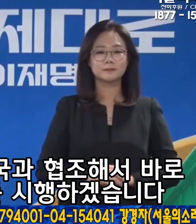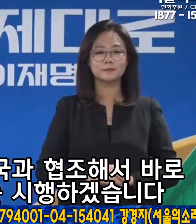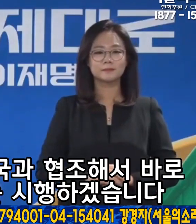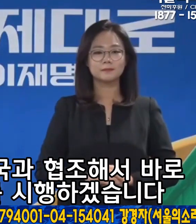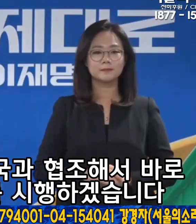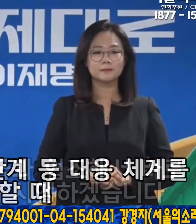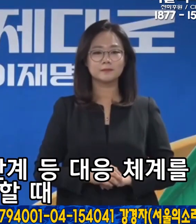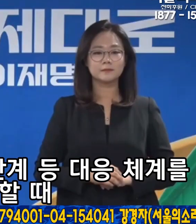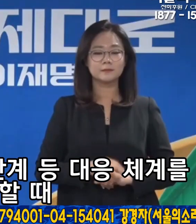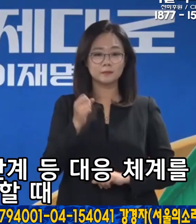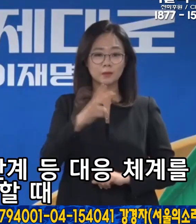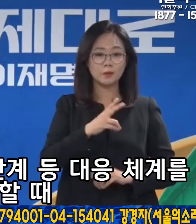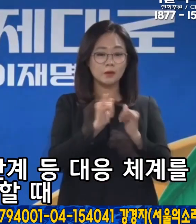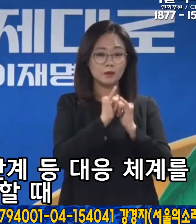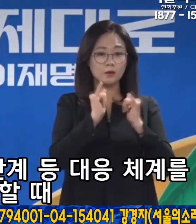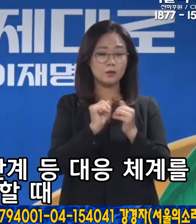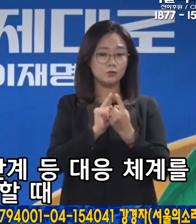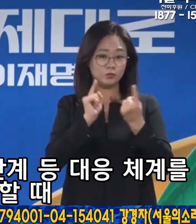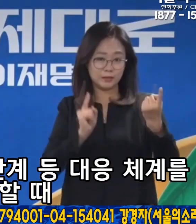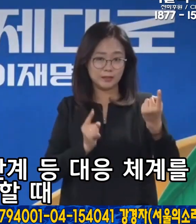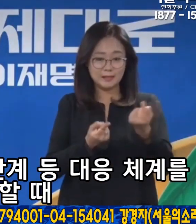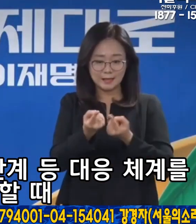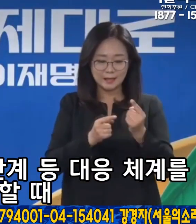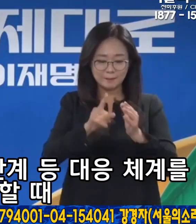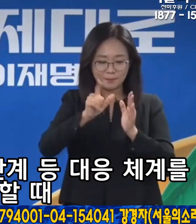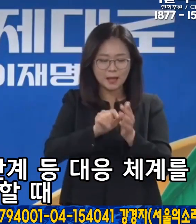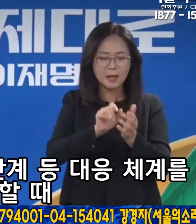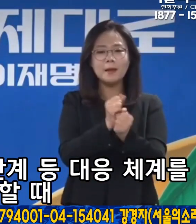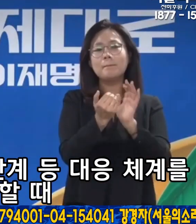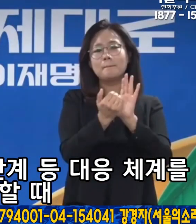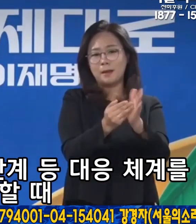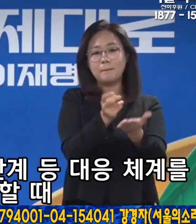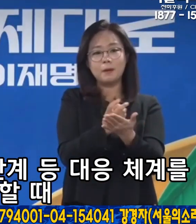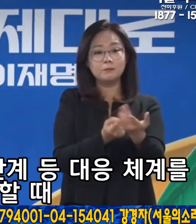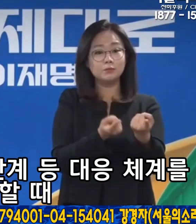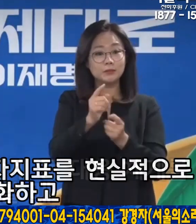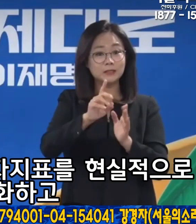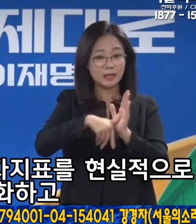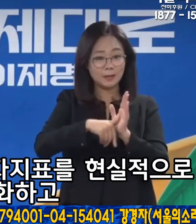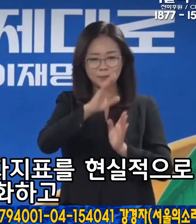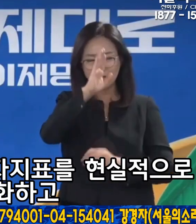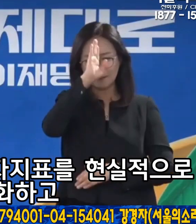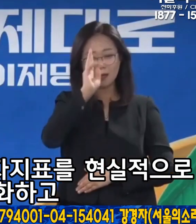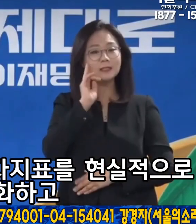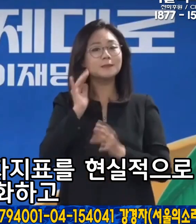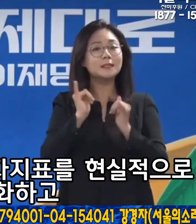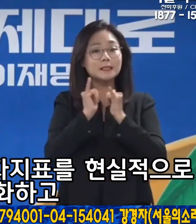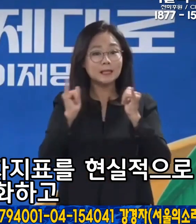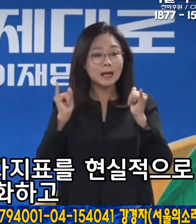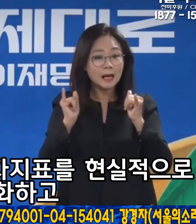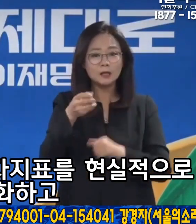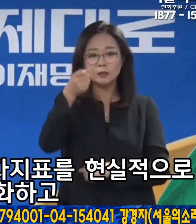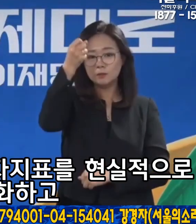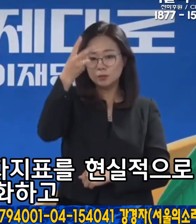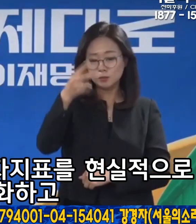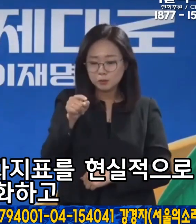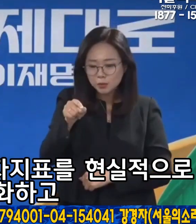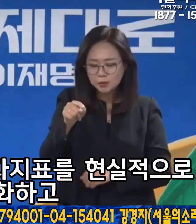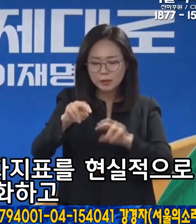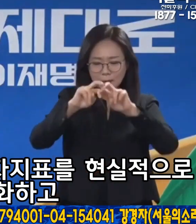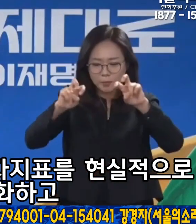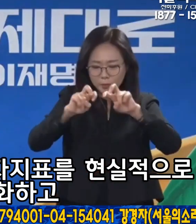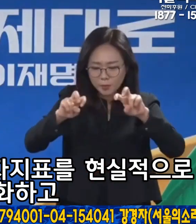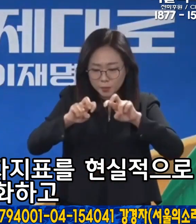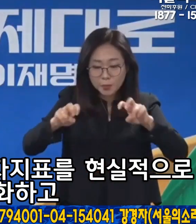시행하겠습니다. 아울러 거리 두기 단계 등 대응 체계를 조정할 때 위중증 환자를 환자